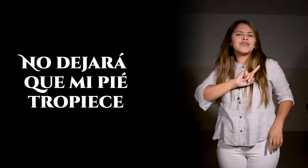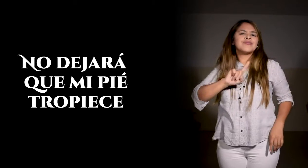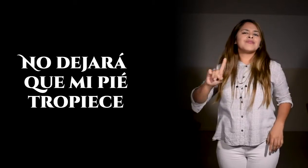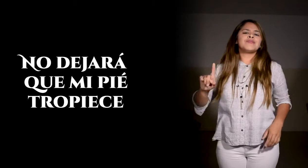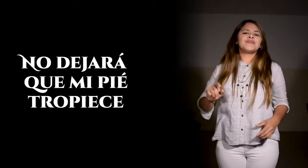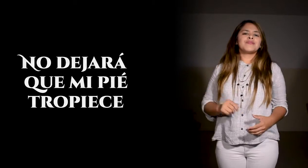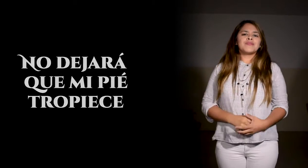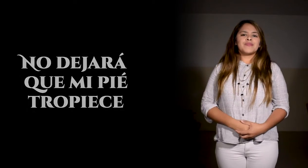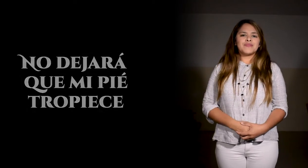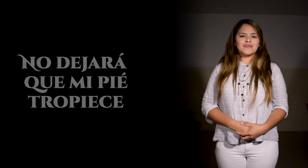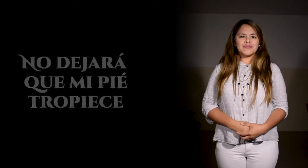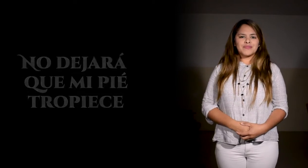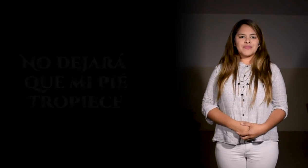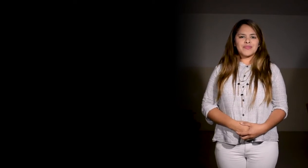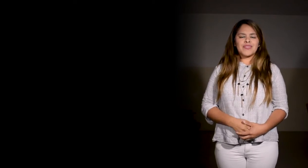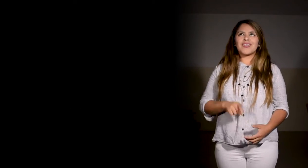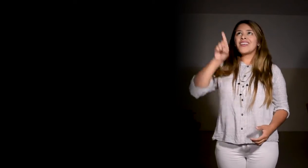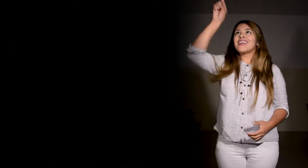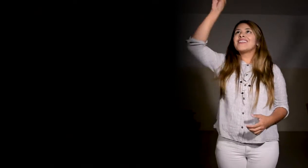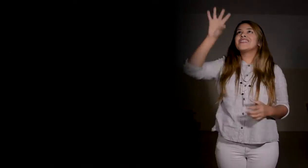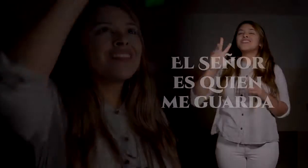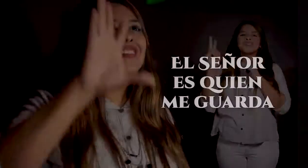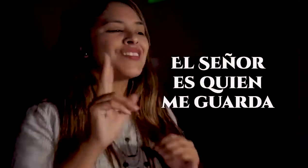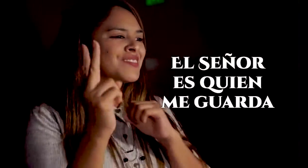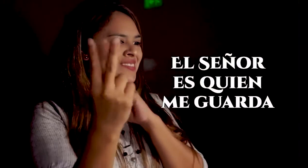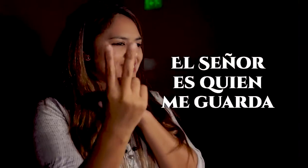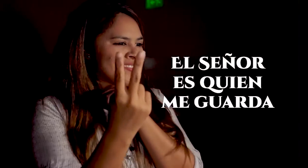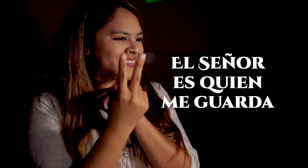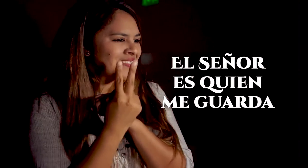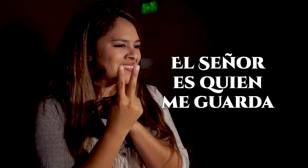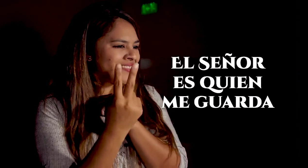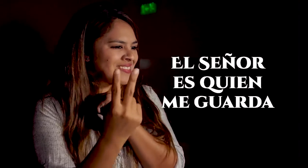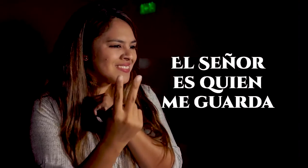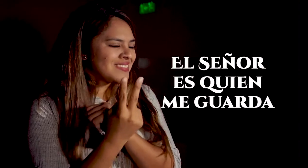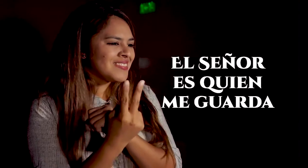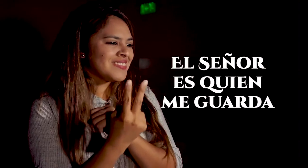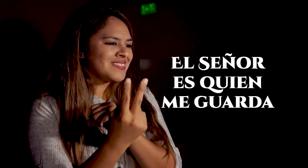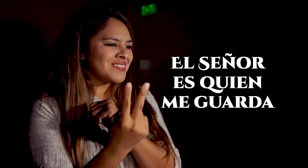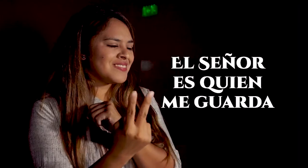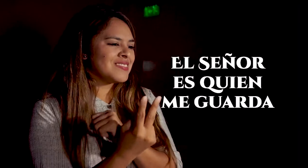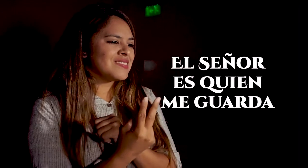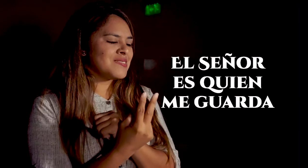el Señor es quien me guarda,